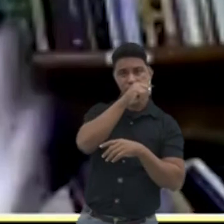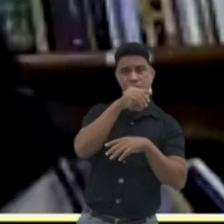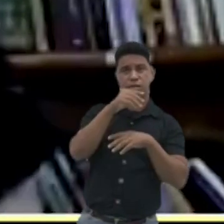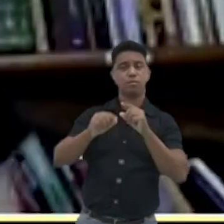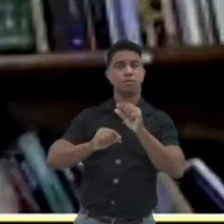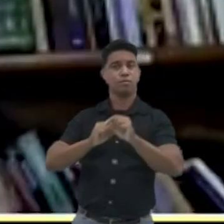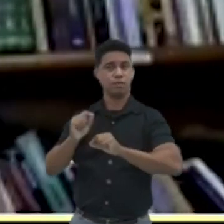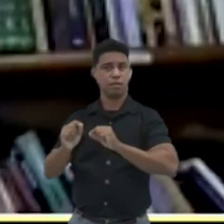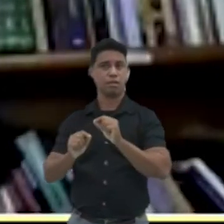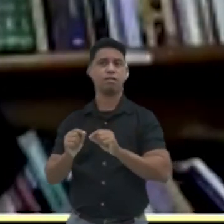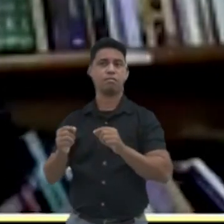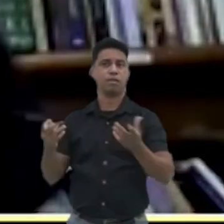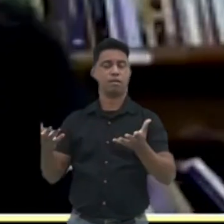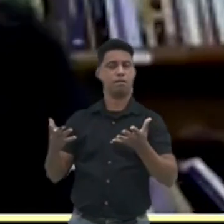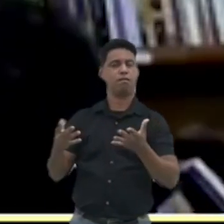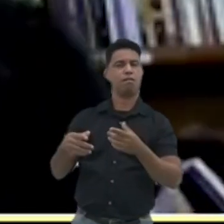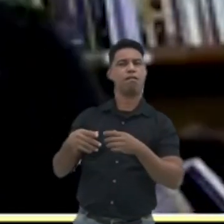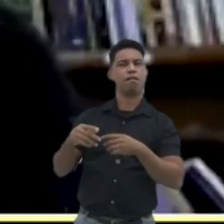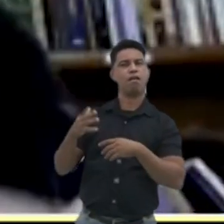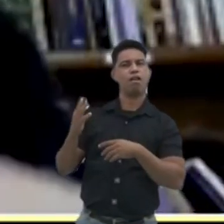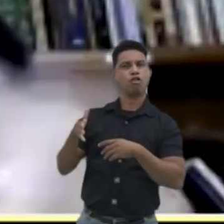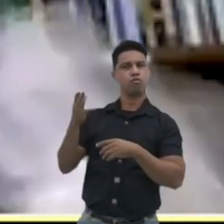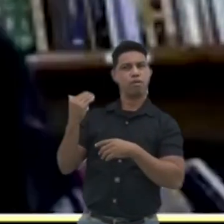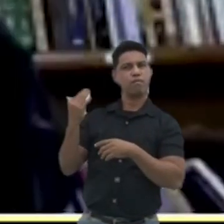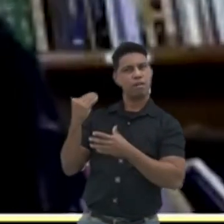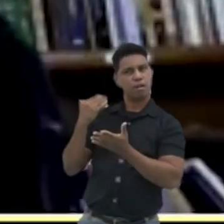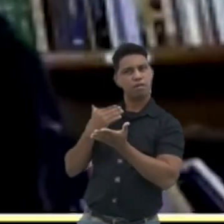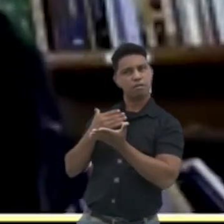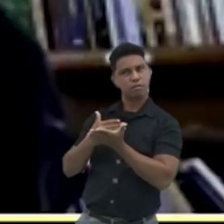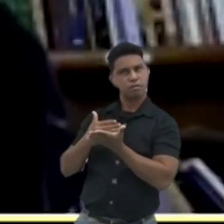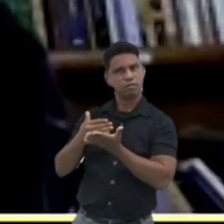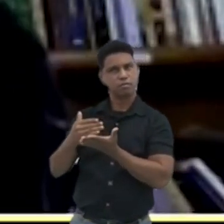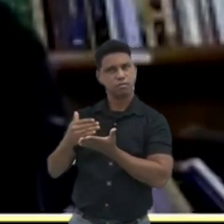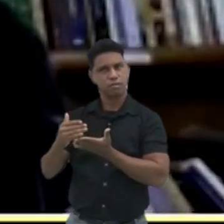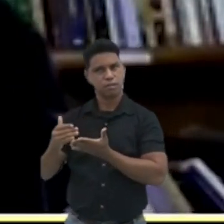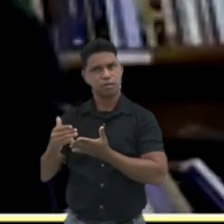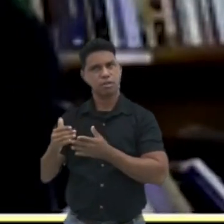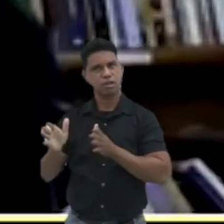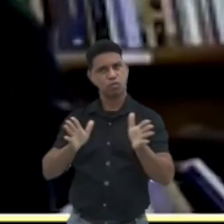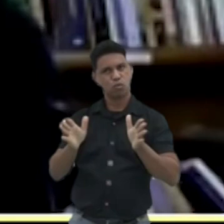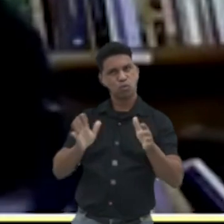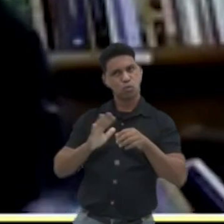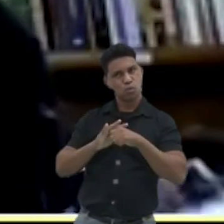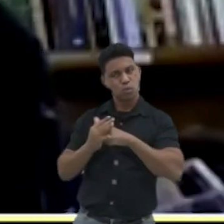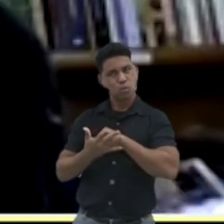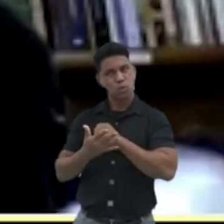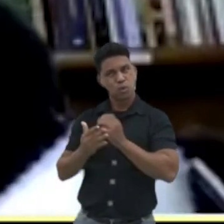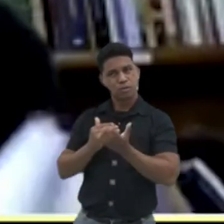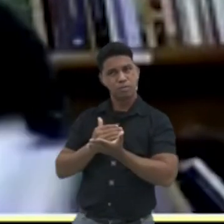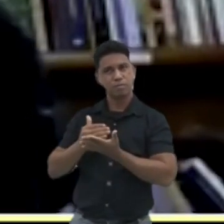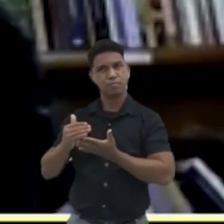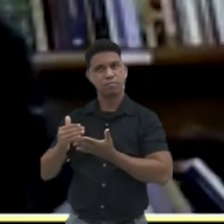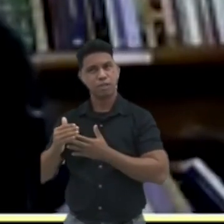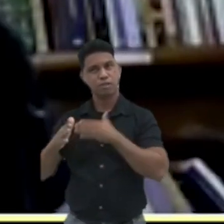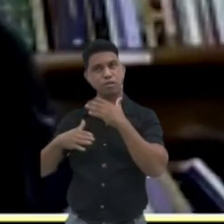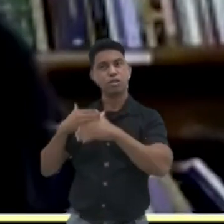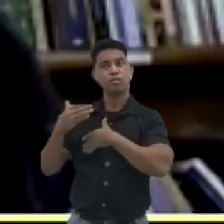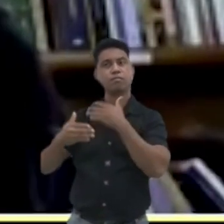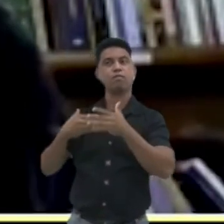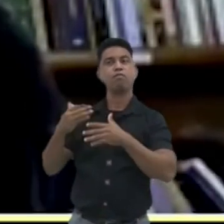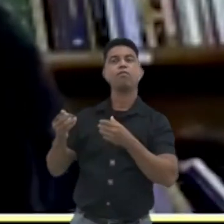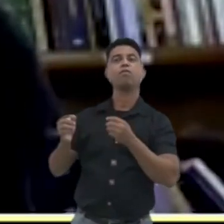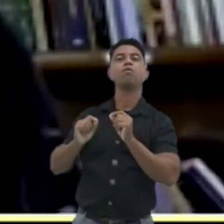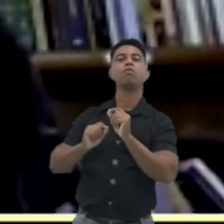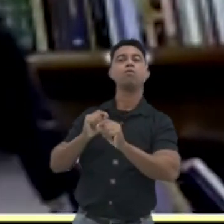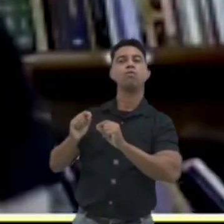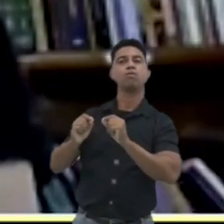durante a pandemia do coronavírus, nós começamos a desenvolver campanhas na Defensoria. A Defensoria foi a primeira que passou a